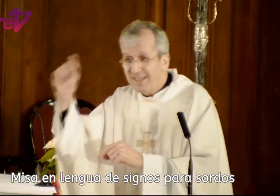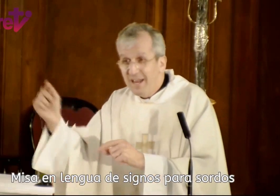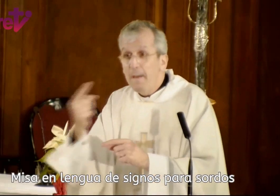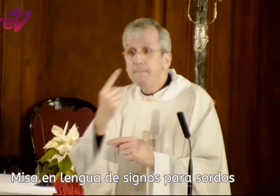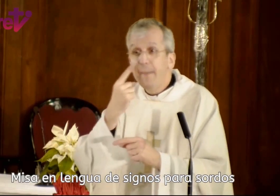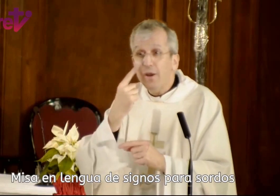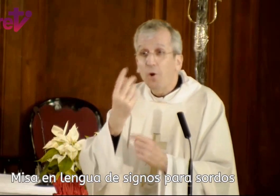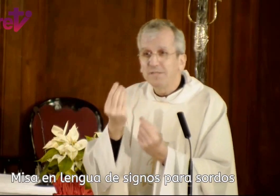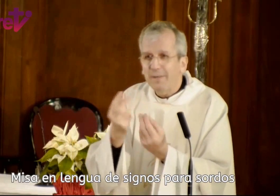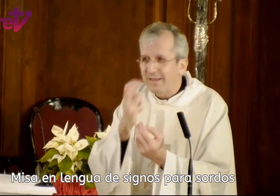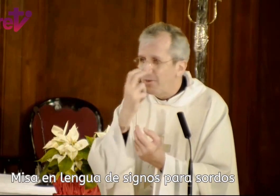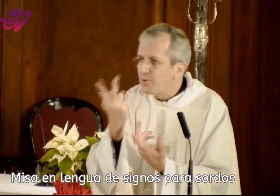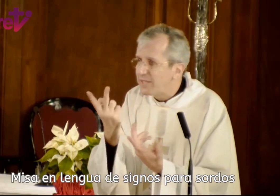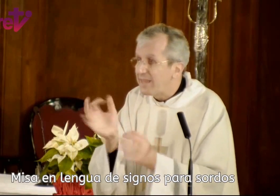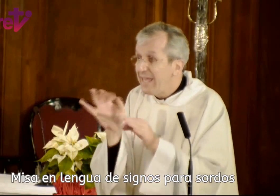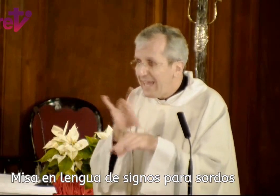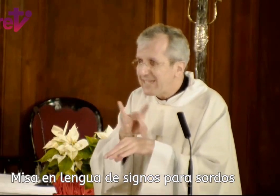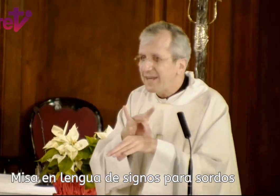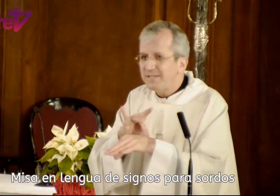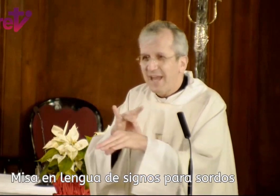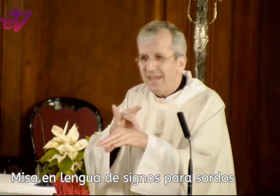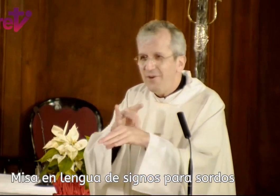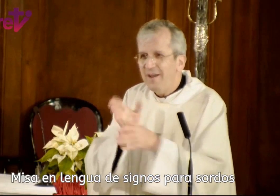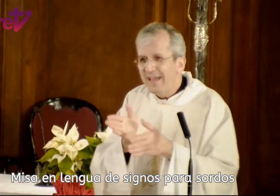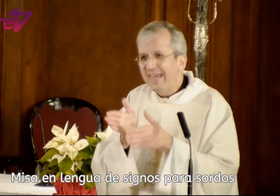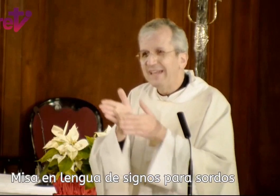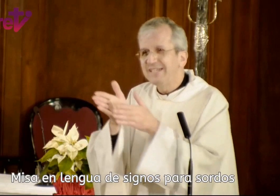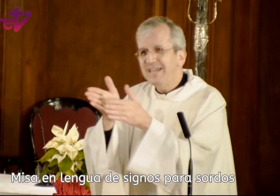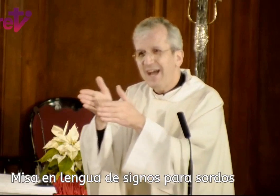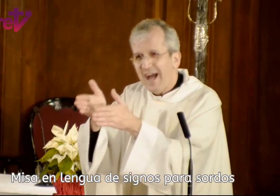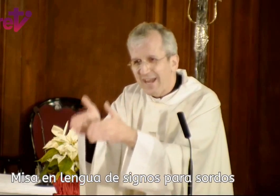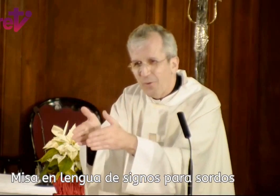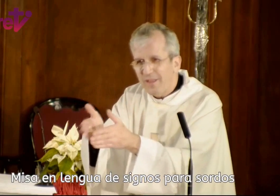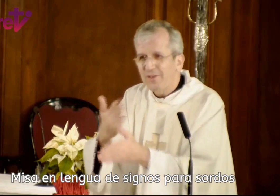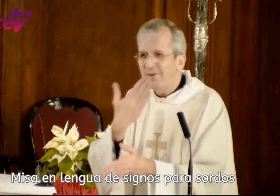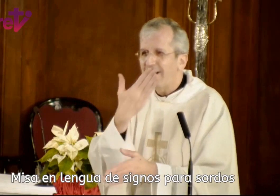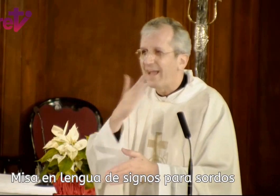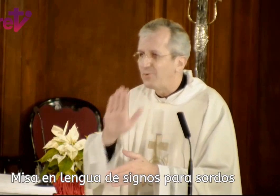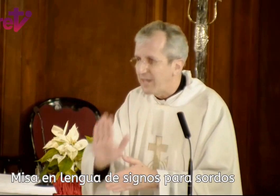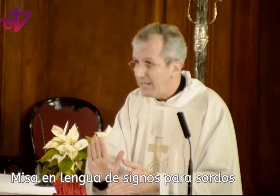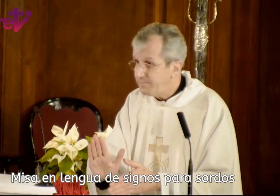es decir, ver, observar, tener curiosidad. Es a través de aquello que les guía al encuentro, a Jerusalén,